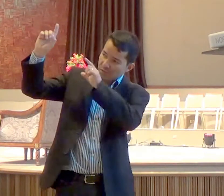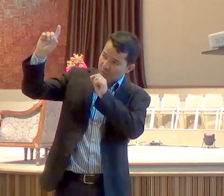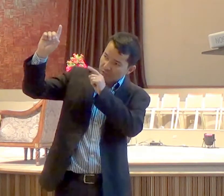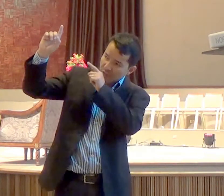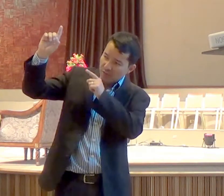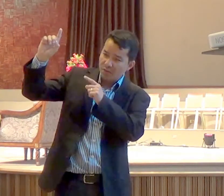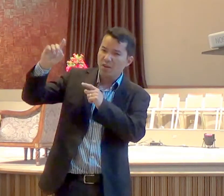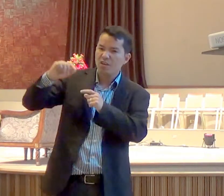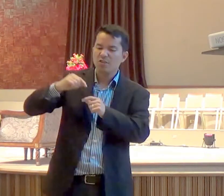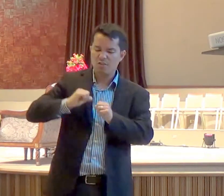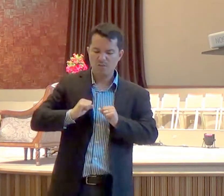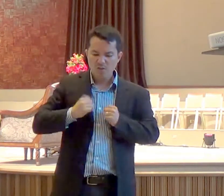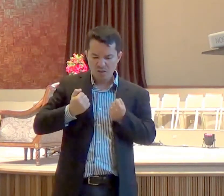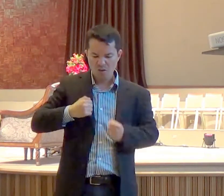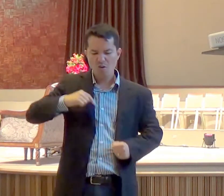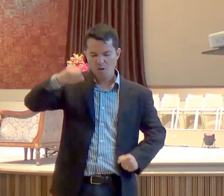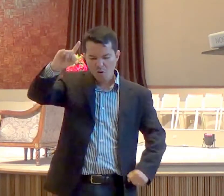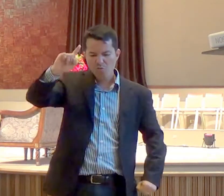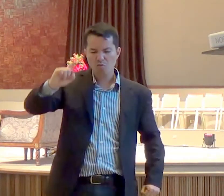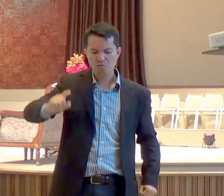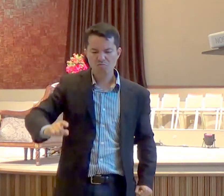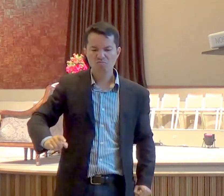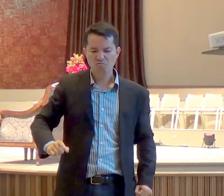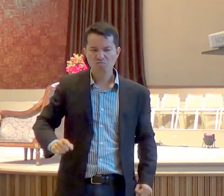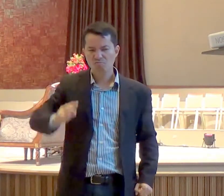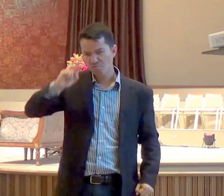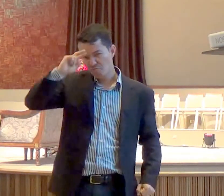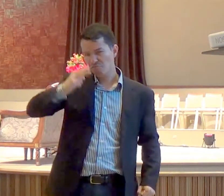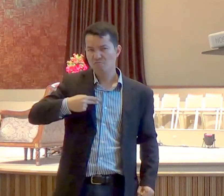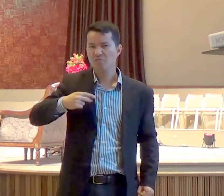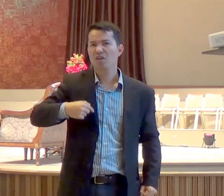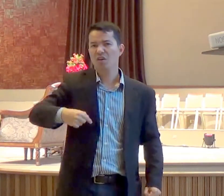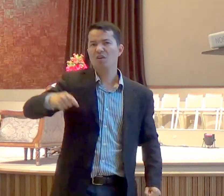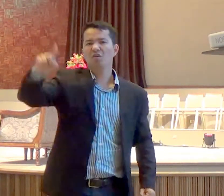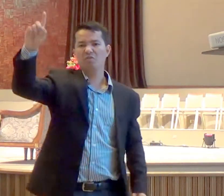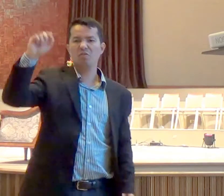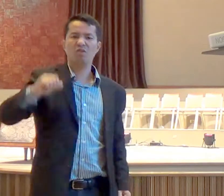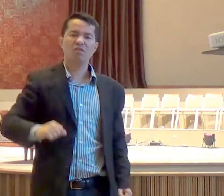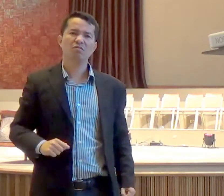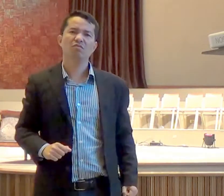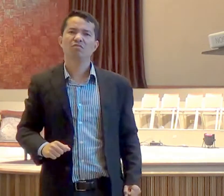dizendo, Deus, querido, eu não quero pecar mais a Ti,